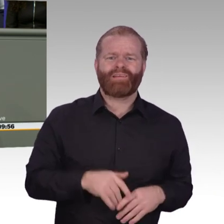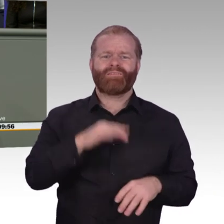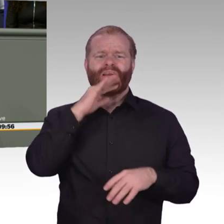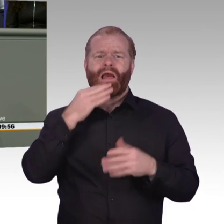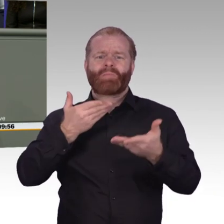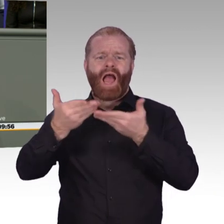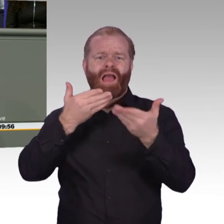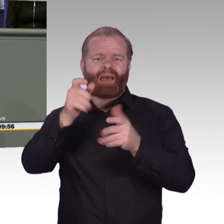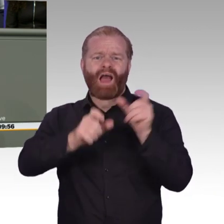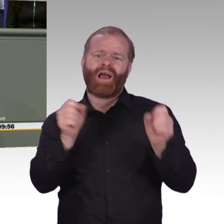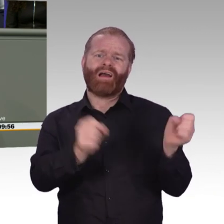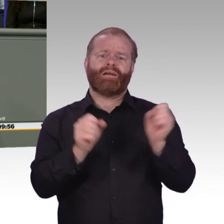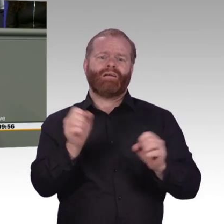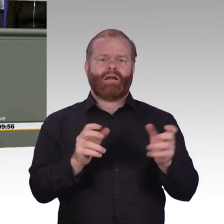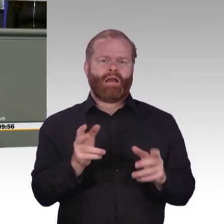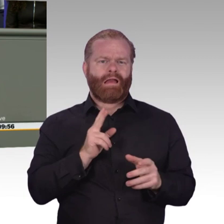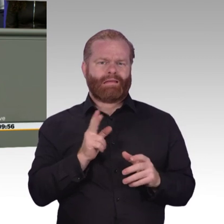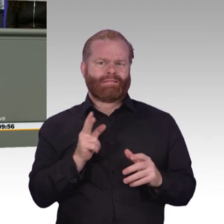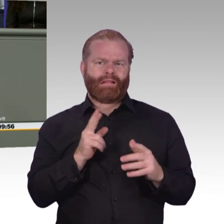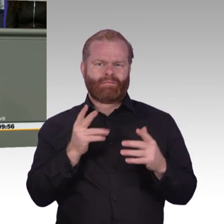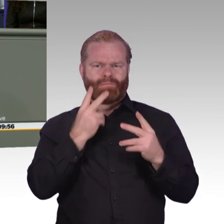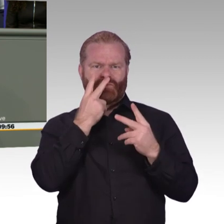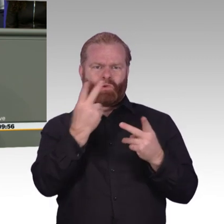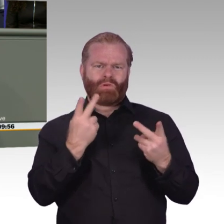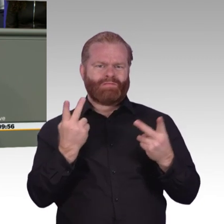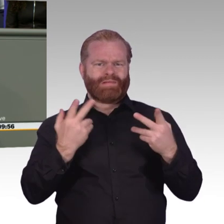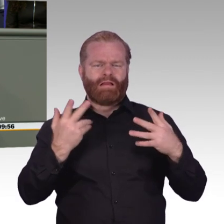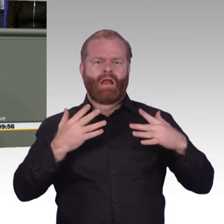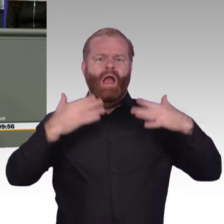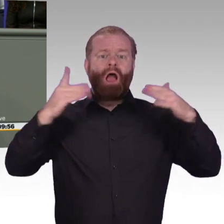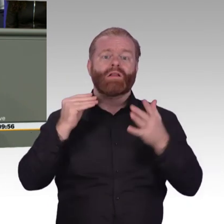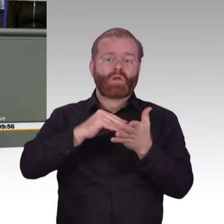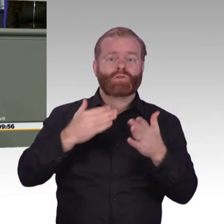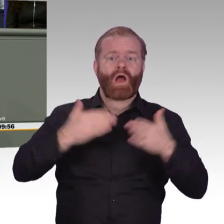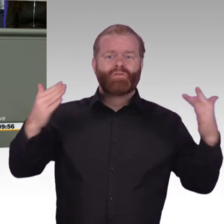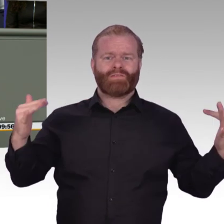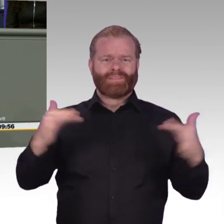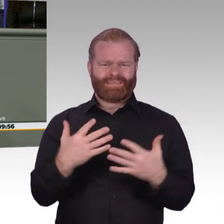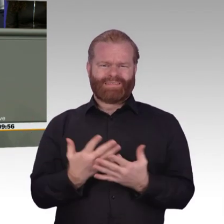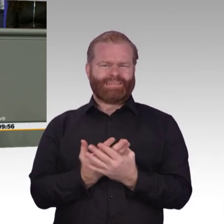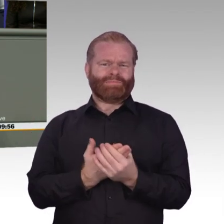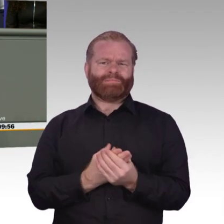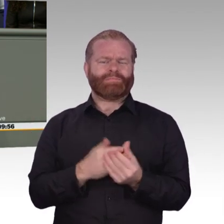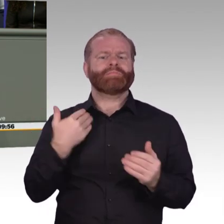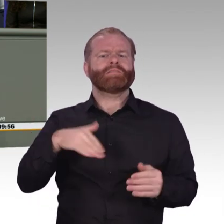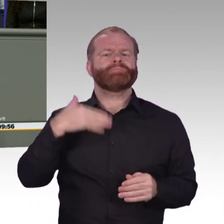Ministerien beigeholt haben. Da hat jeder mal geschrieben, was er gerne zum Digitalen beitragen möchte, aber keine darüber liegende Strategie. Und das ist doch genau das